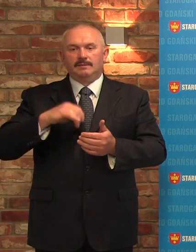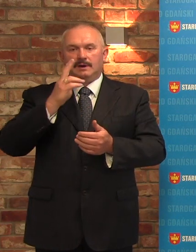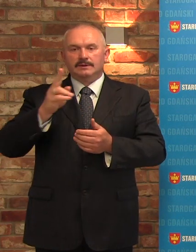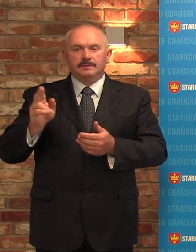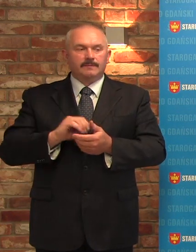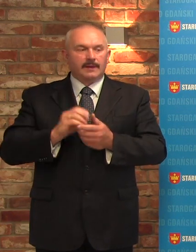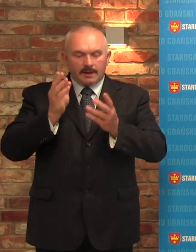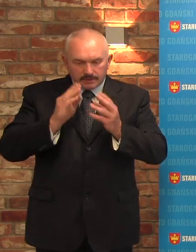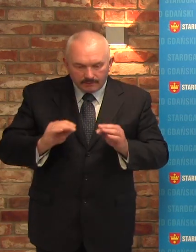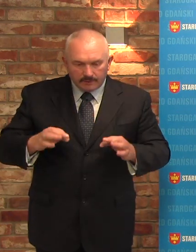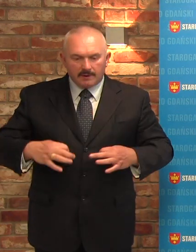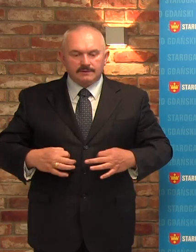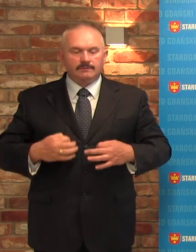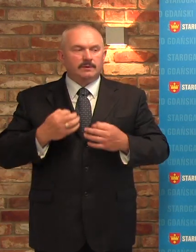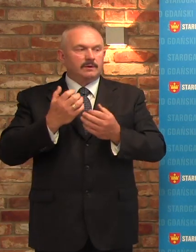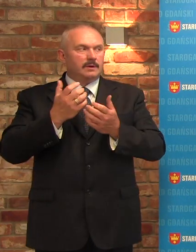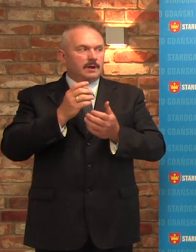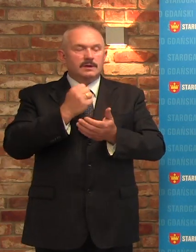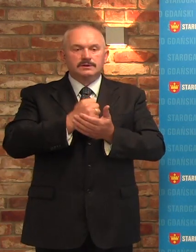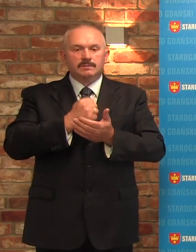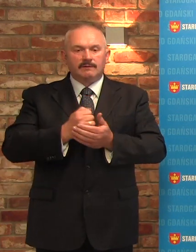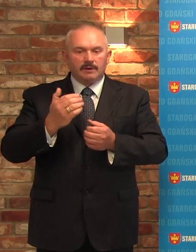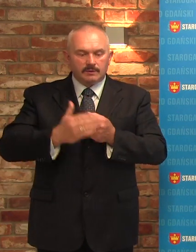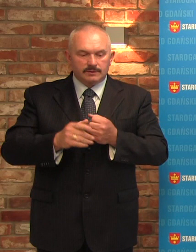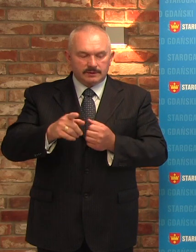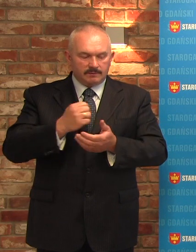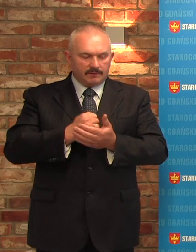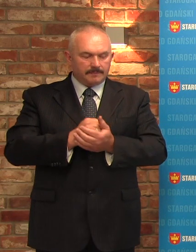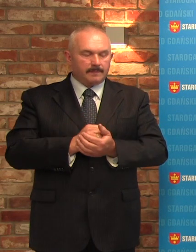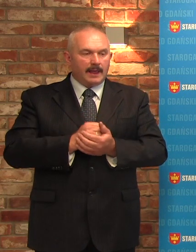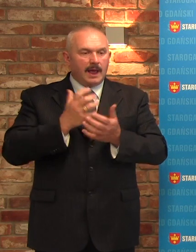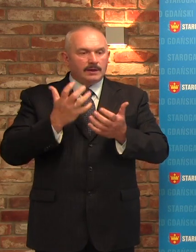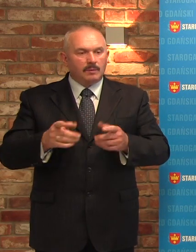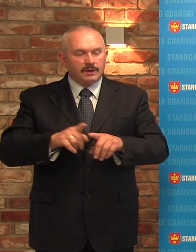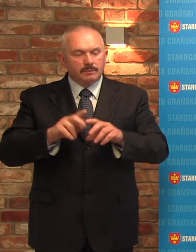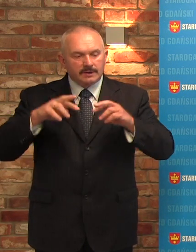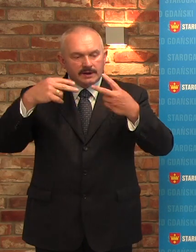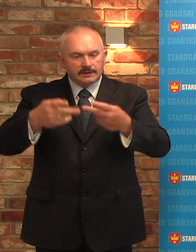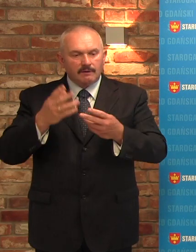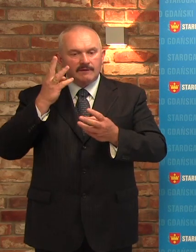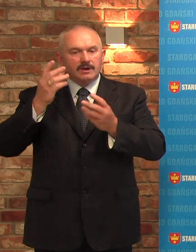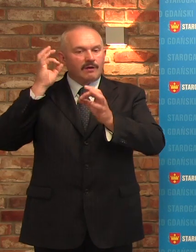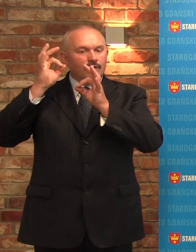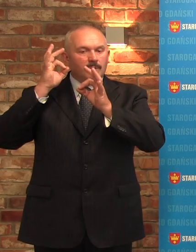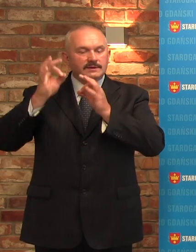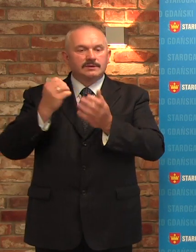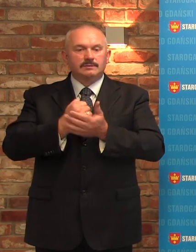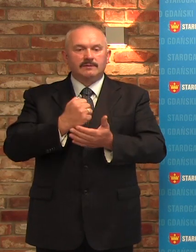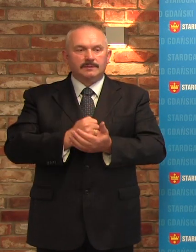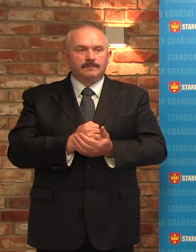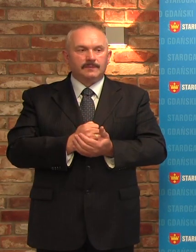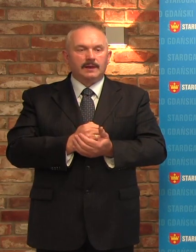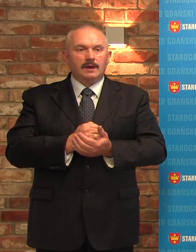Szanowni Państwo, na tym chciałbym, jeśli chodzi, ten wątek zakończyć, ale chciałbym Państwu przekazać najważniejsze informacje, jeśli chodzi odnośnie